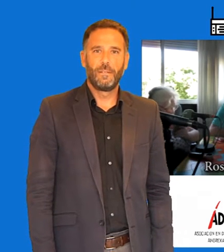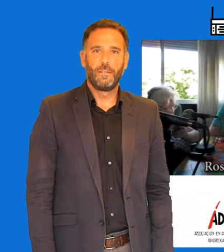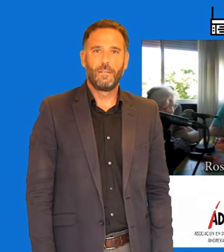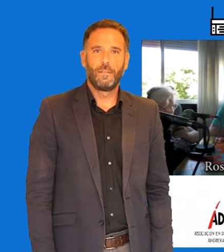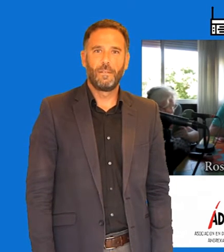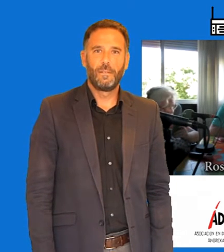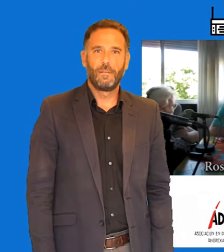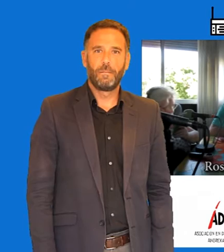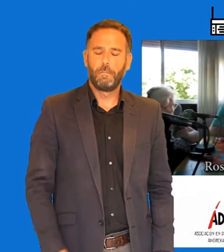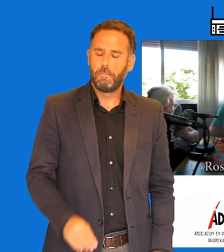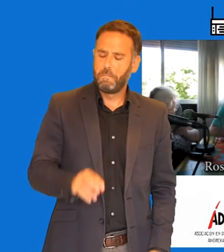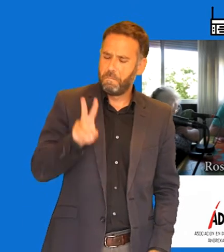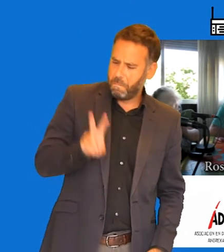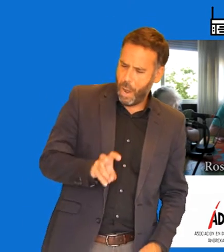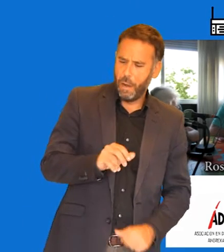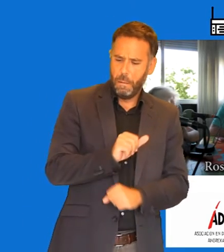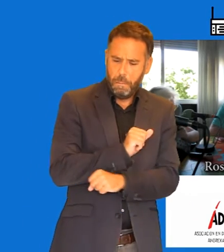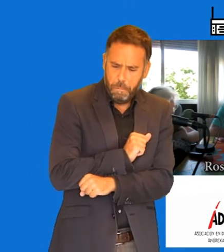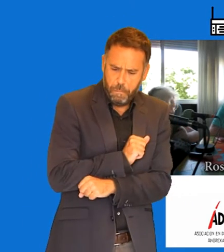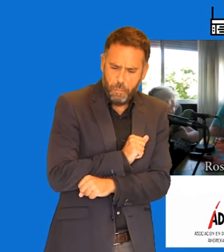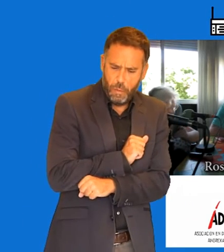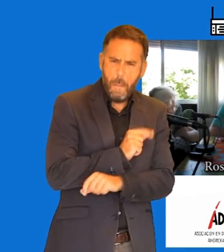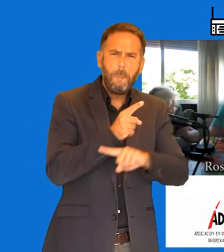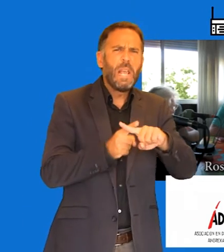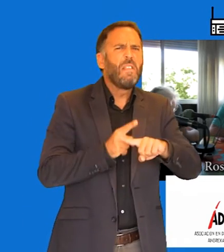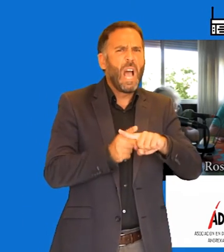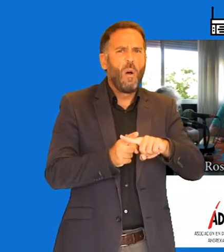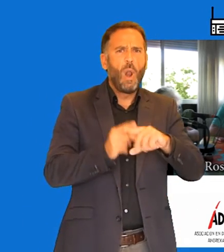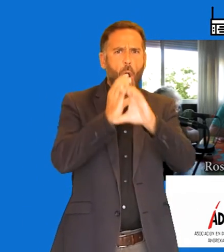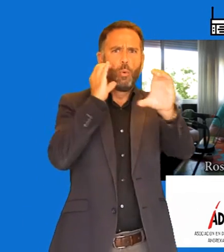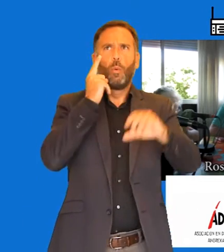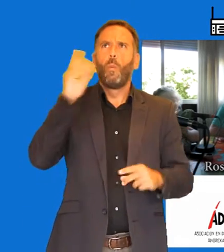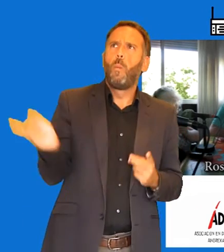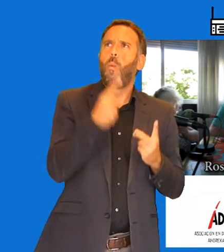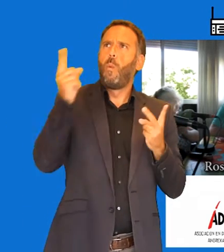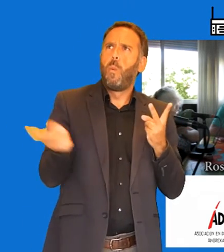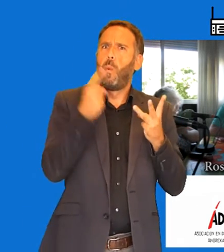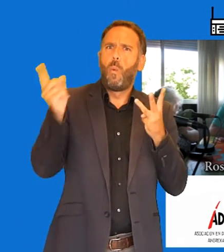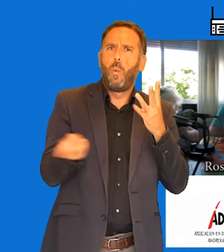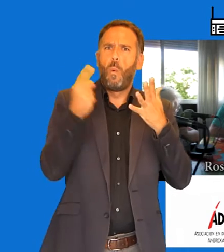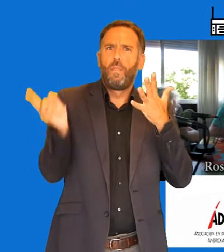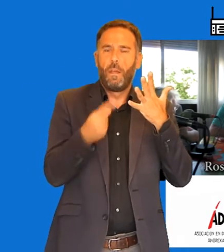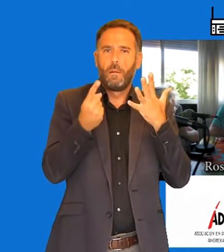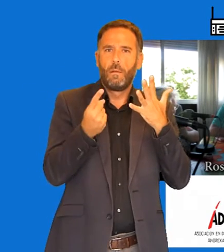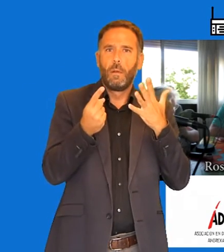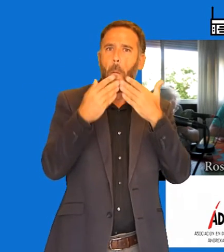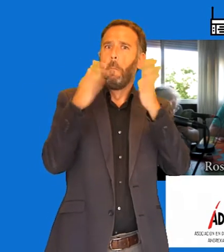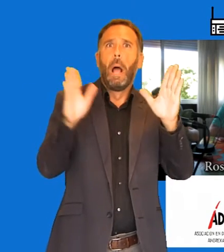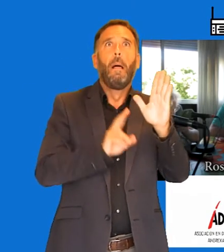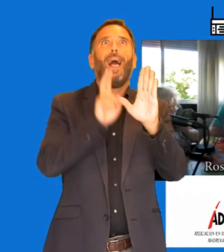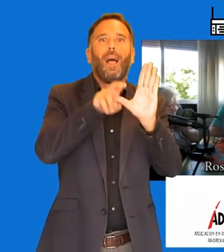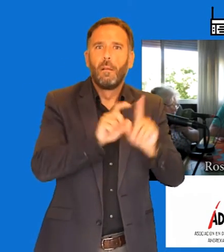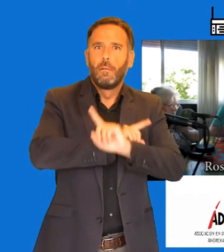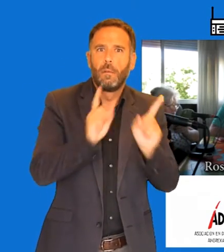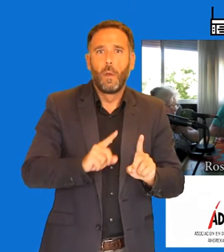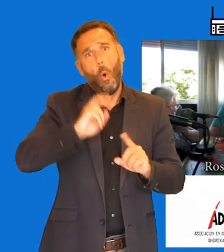Vaya, media hora esperando el autobús. Han pasado cinco y no he podido subirle ninguno. Alguno ni me ha abierto. Otro con la rampa rota.